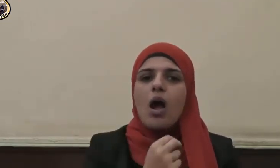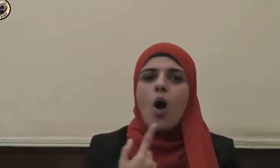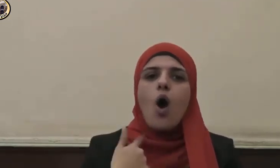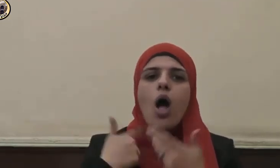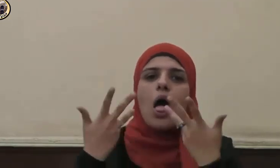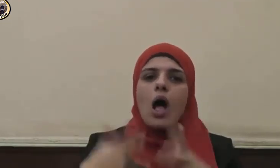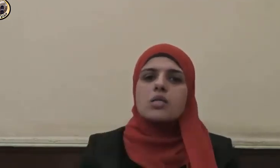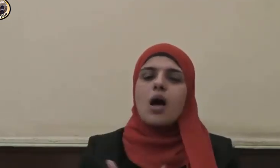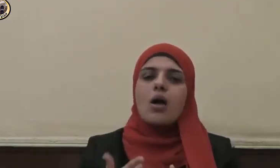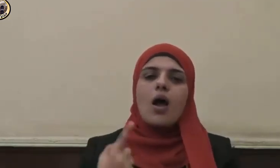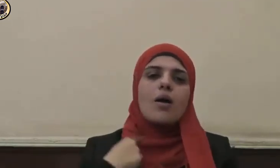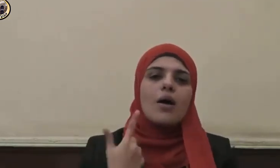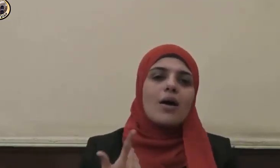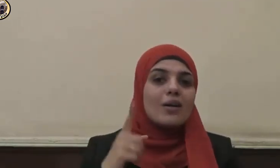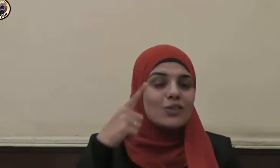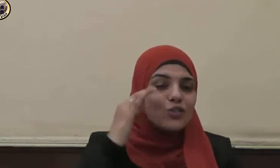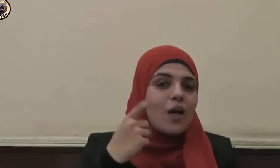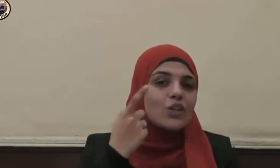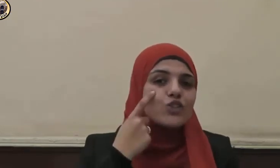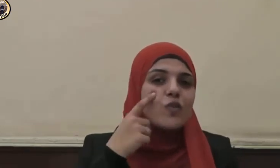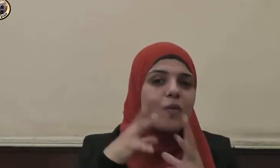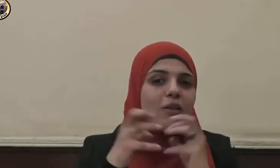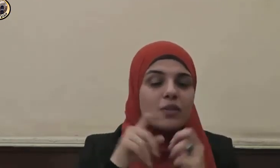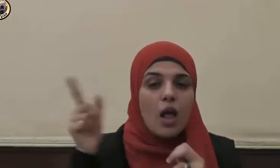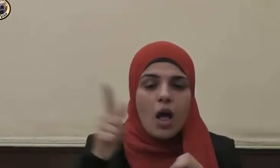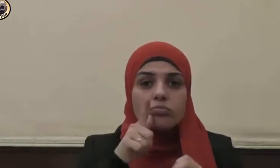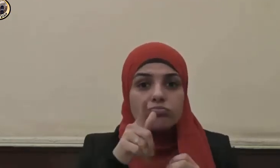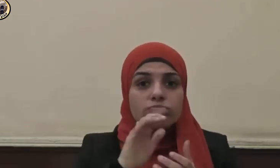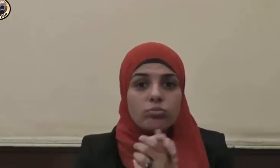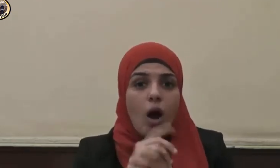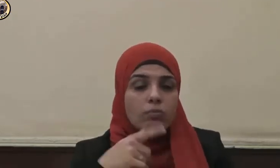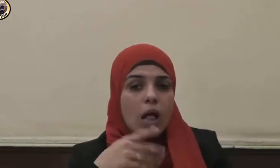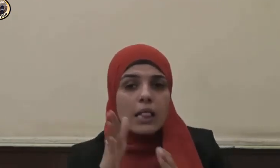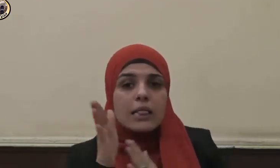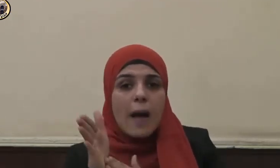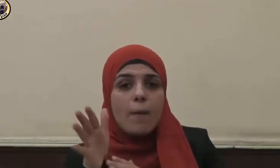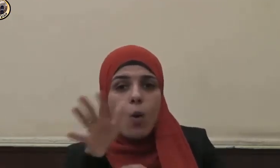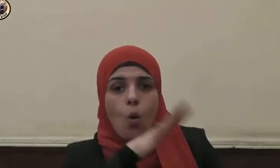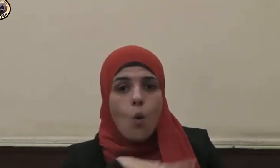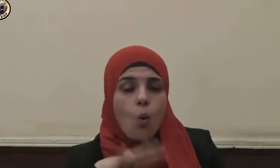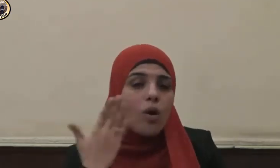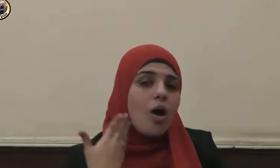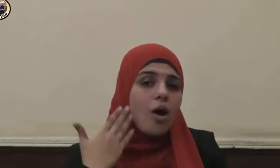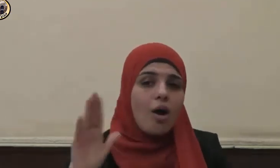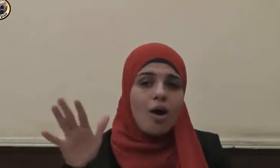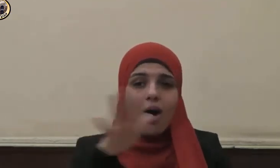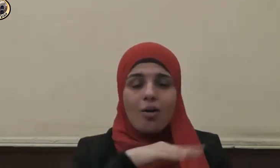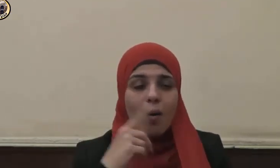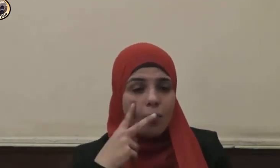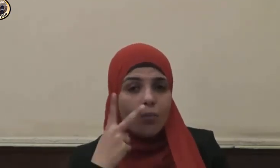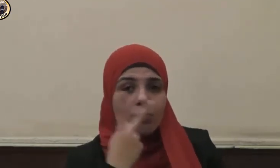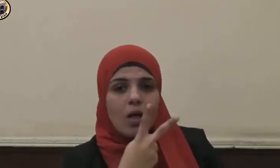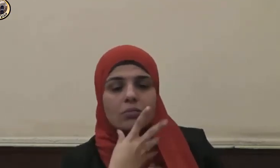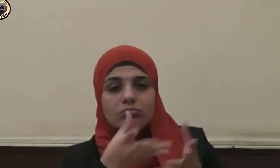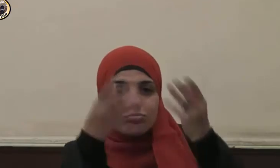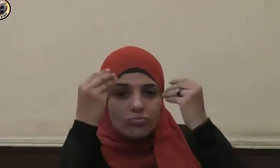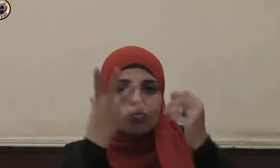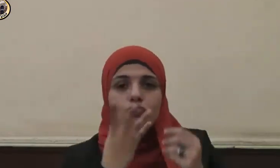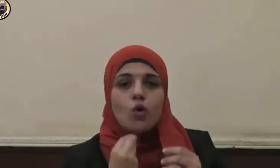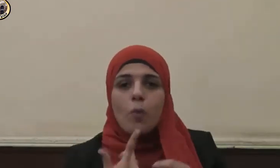ولقد فقه الصحابة والتابعون الكرام ذلك من النبي صلى الله عليه